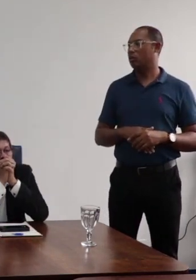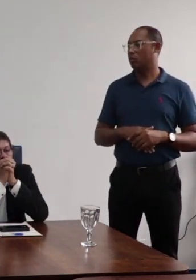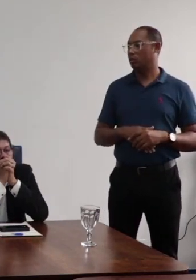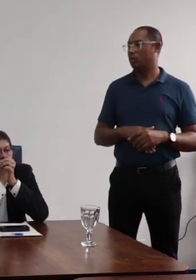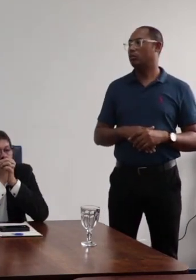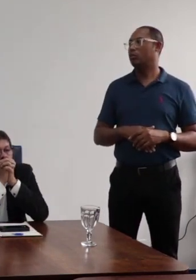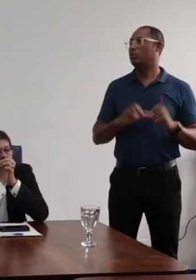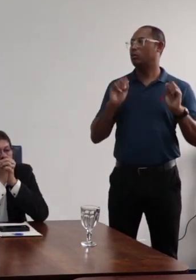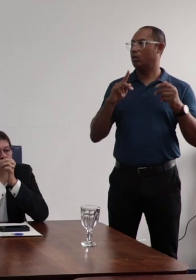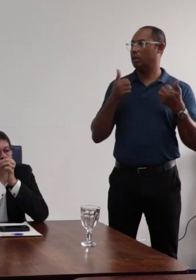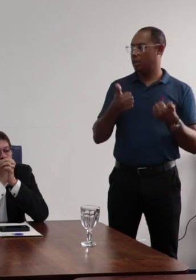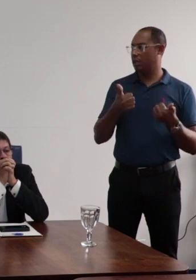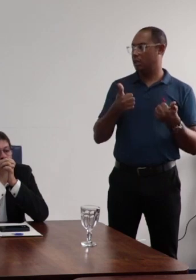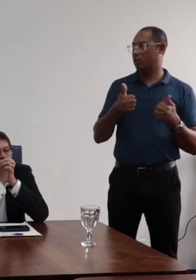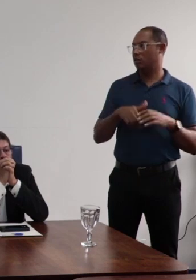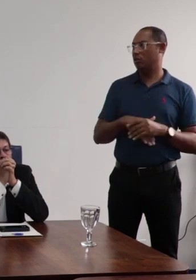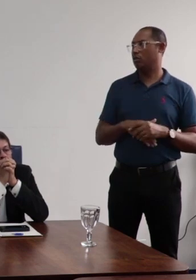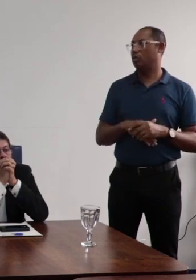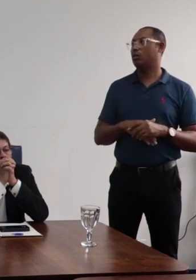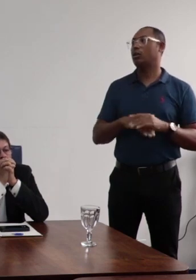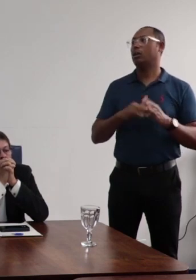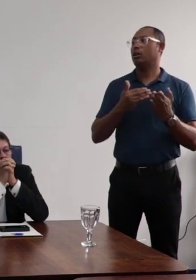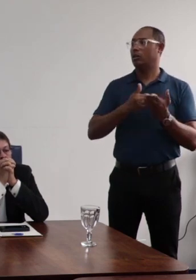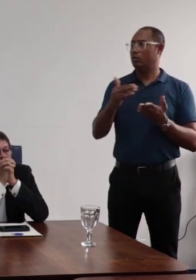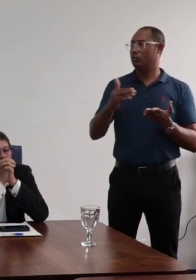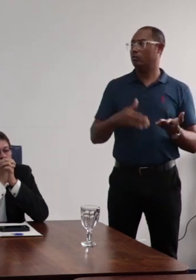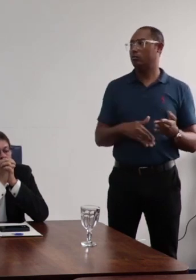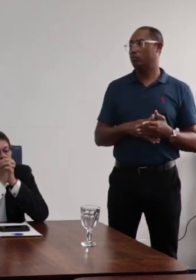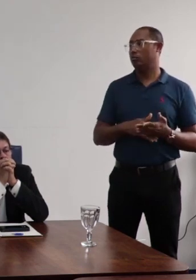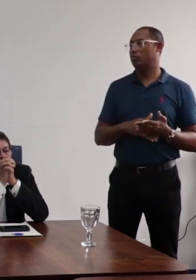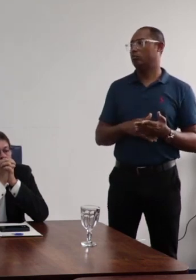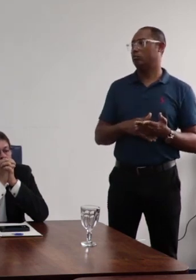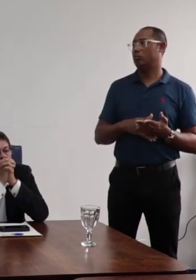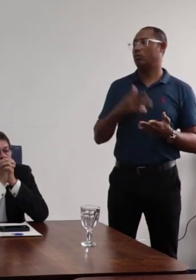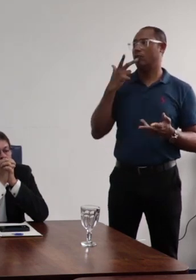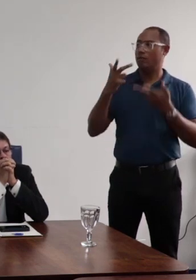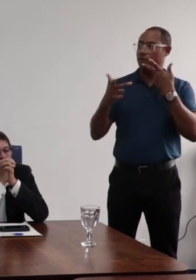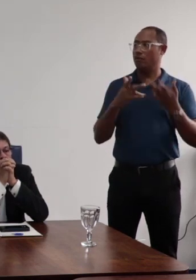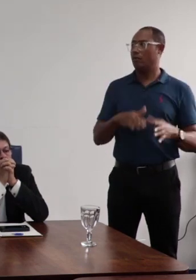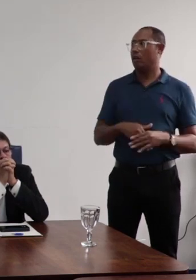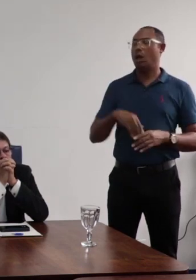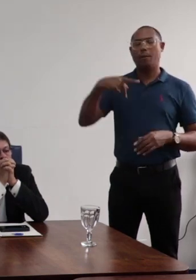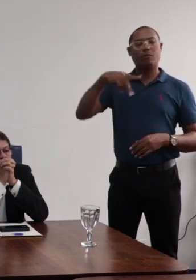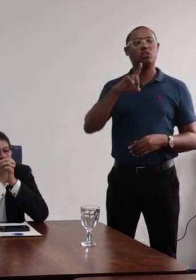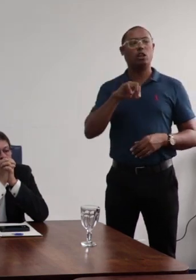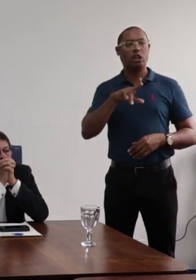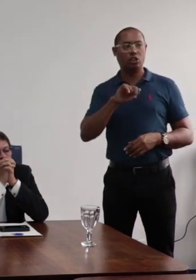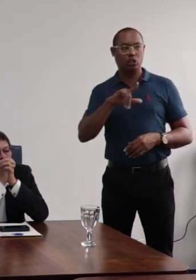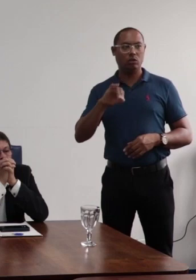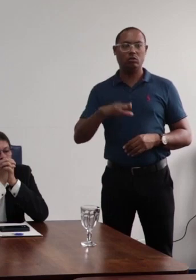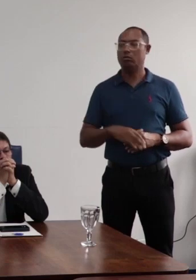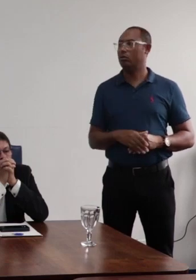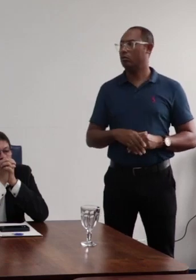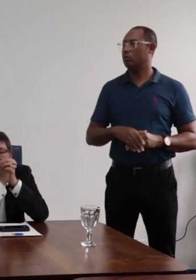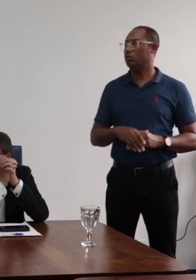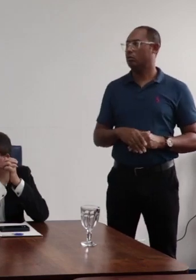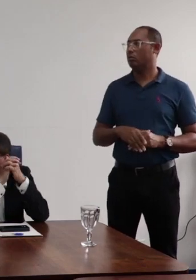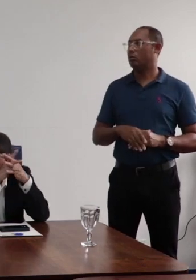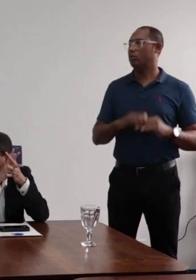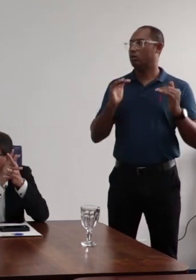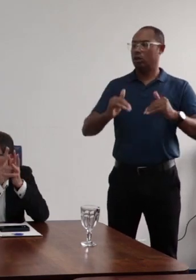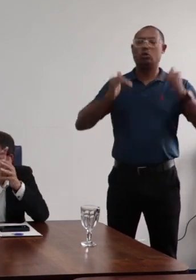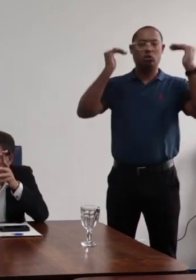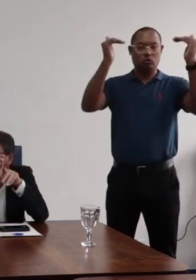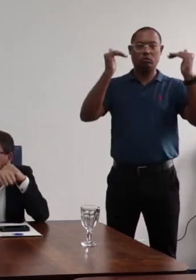bem. Tá bom? E é a questão que eu tive que falar do senhor Danilo. Que não existe isso. Os dois são